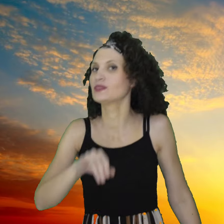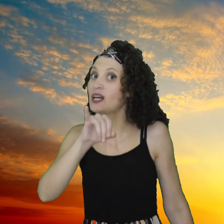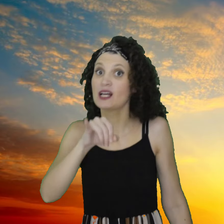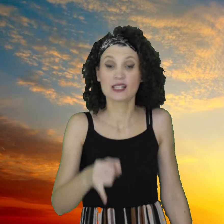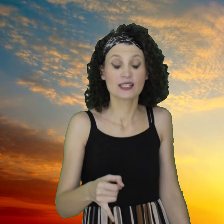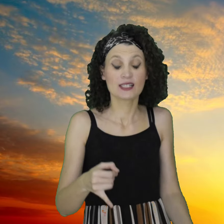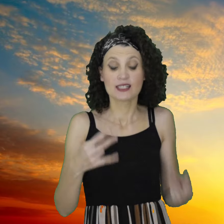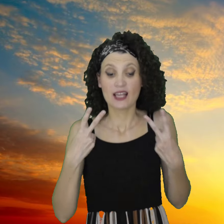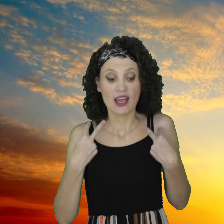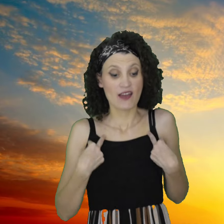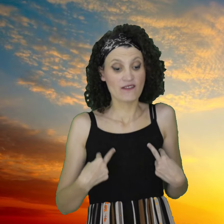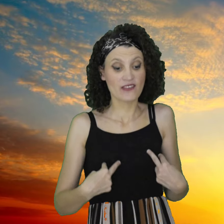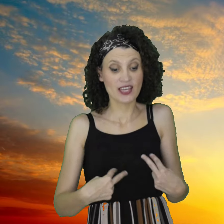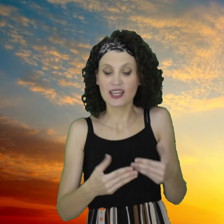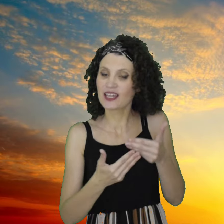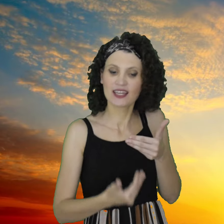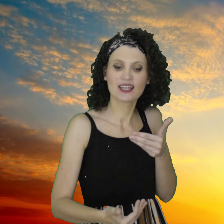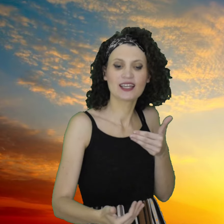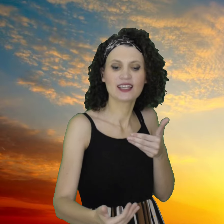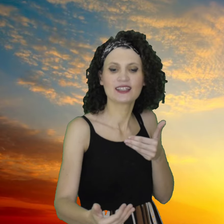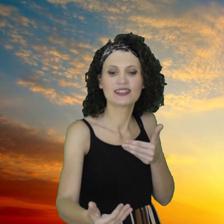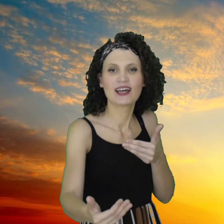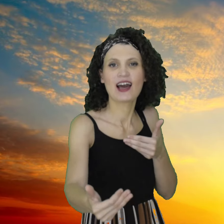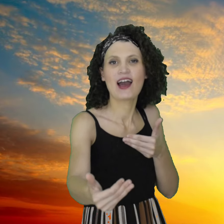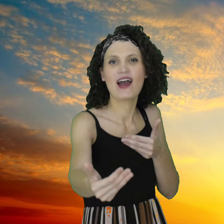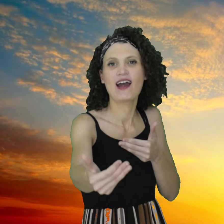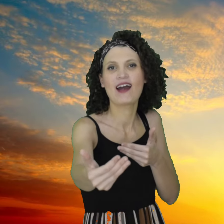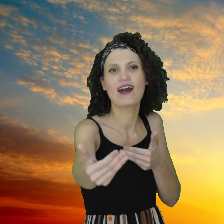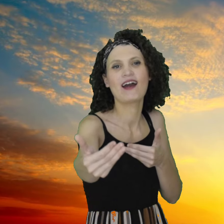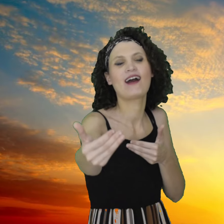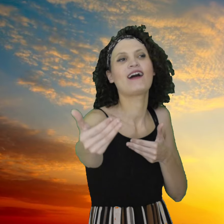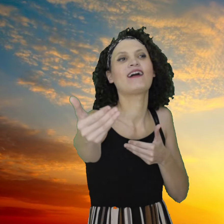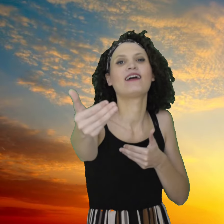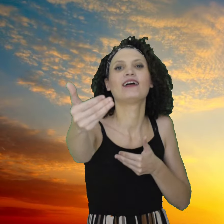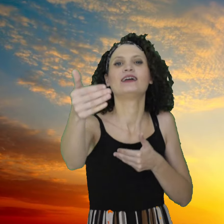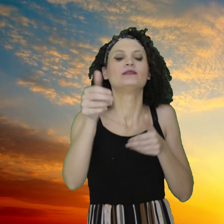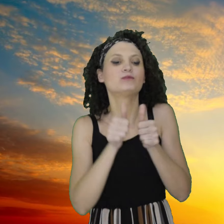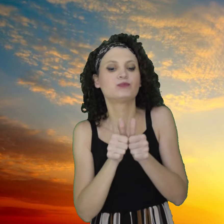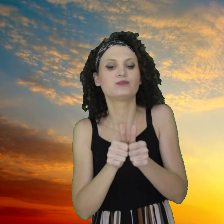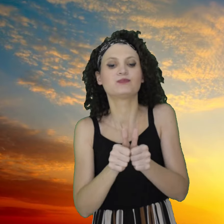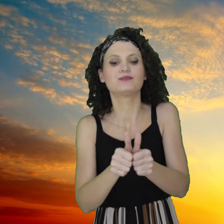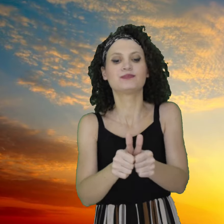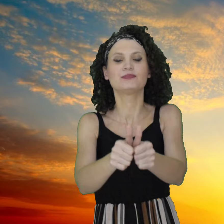Se la mia vita con te è un